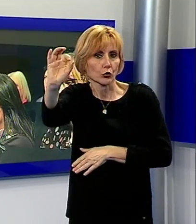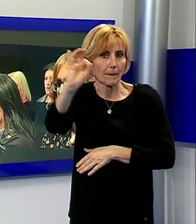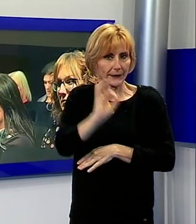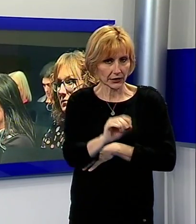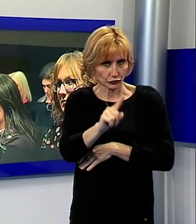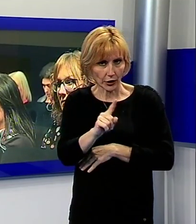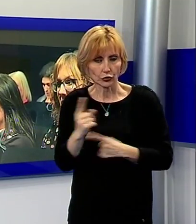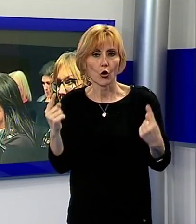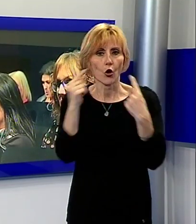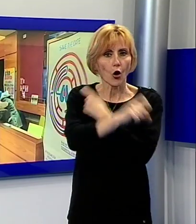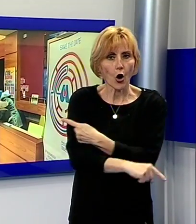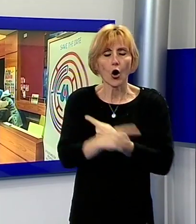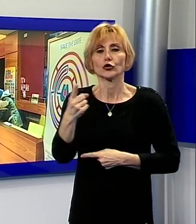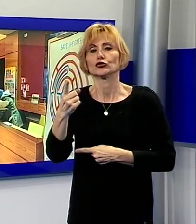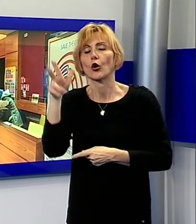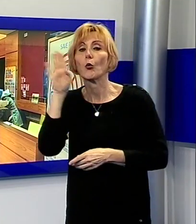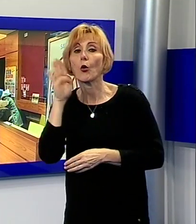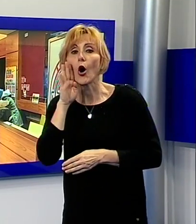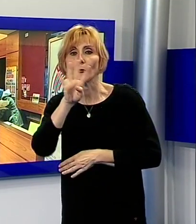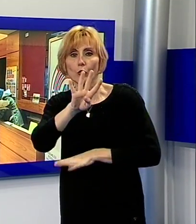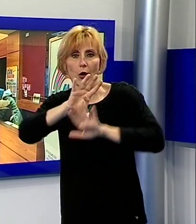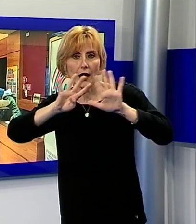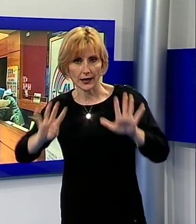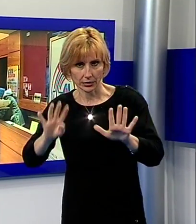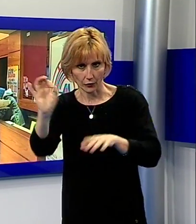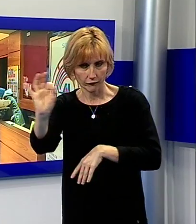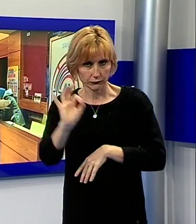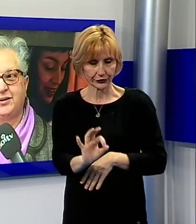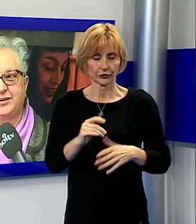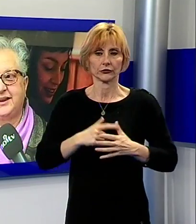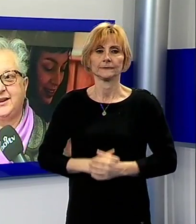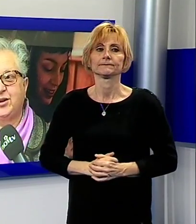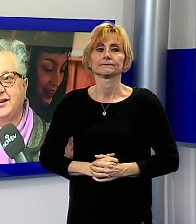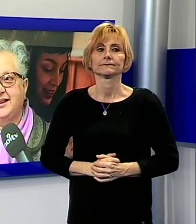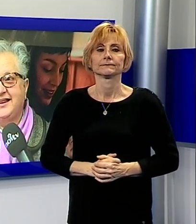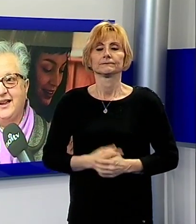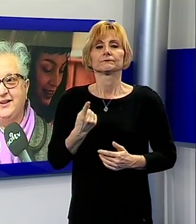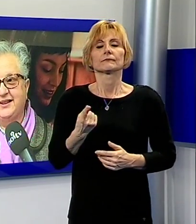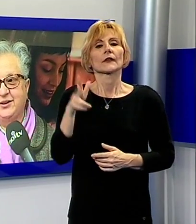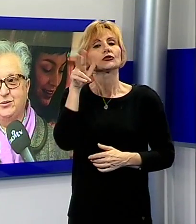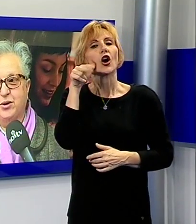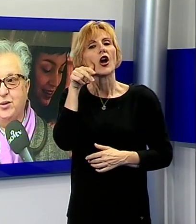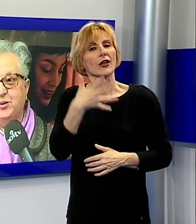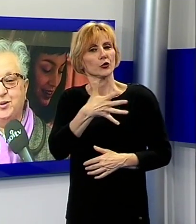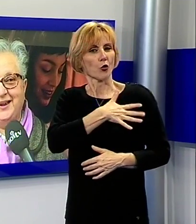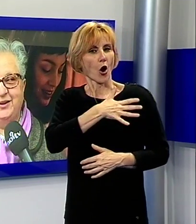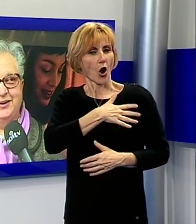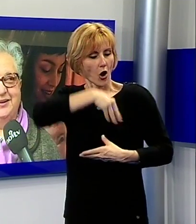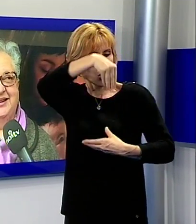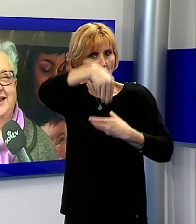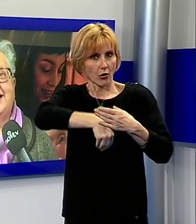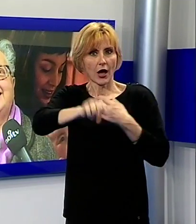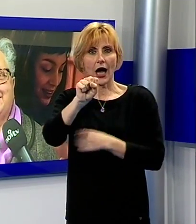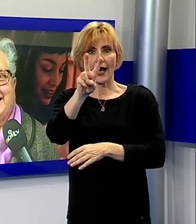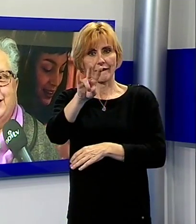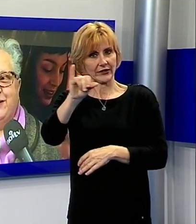contro una presenza di donatori maschi del 49%. Il ruolo delle donne in Avis è un ruolo molto bello